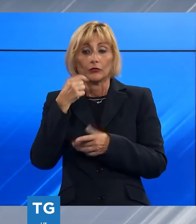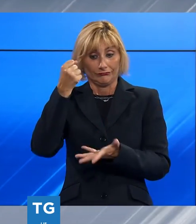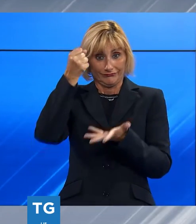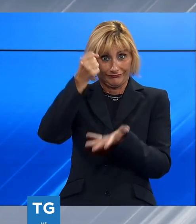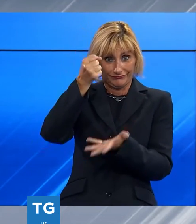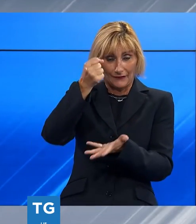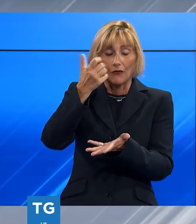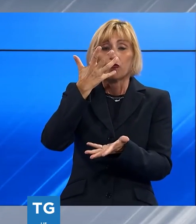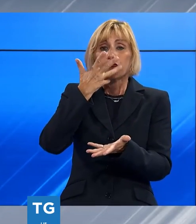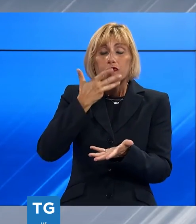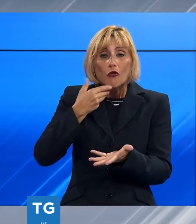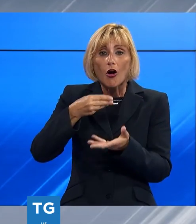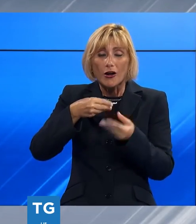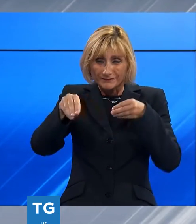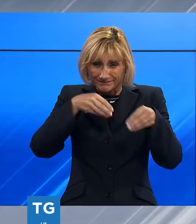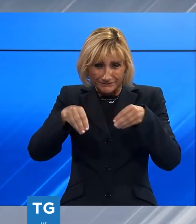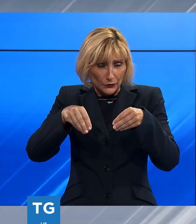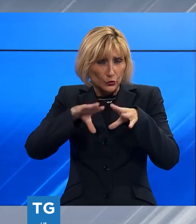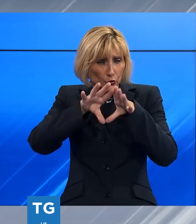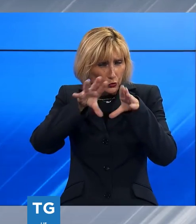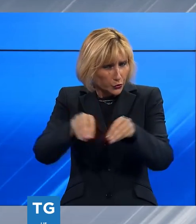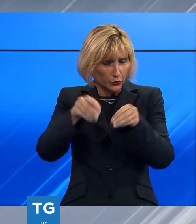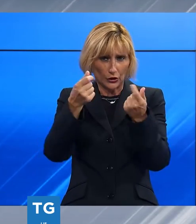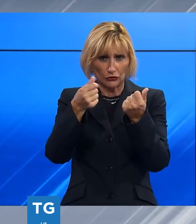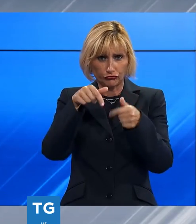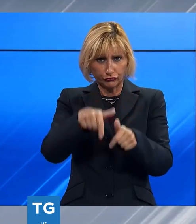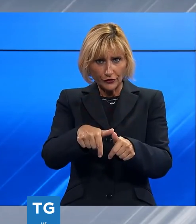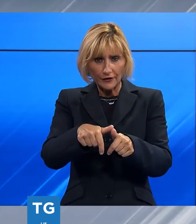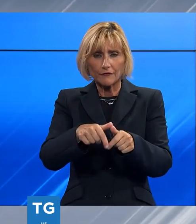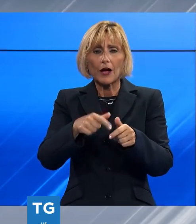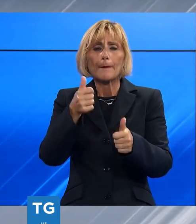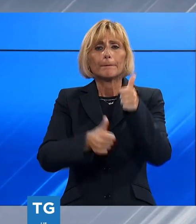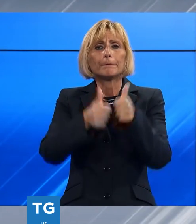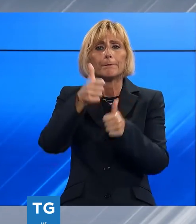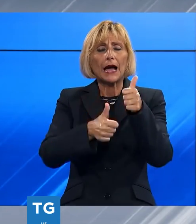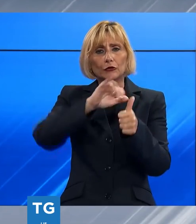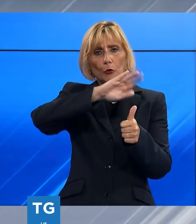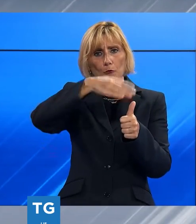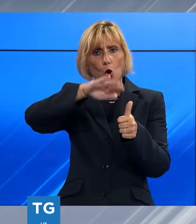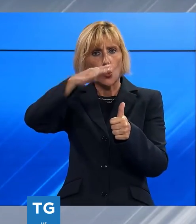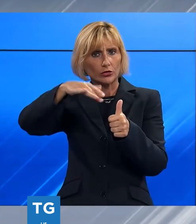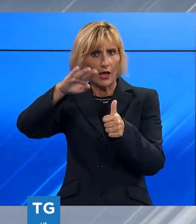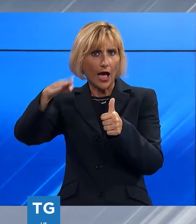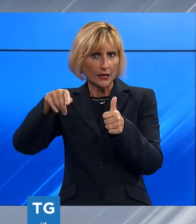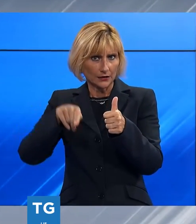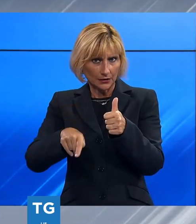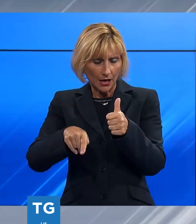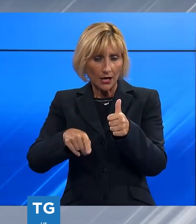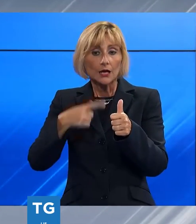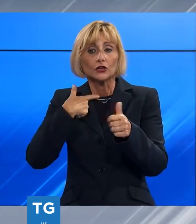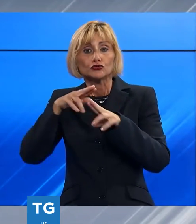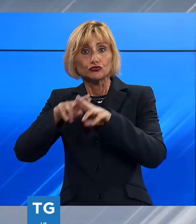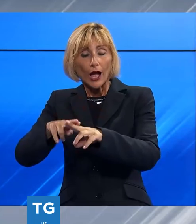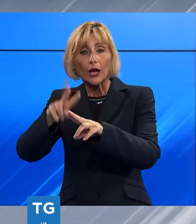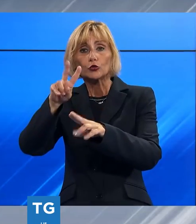previo via libera, del Dipartimento Affari Regionali del Ministero sul bando per la montagna, che già ha una dotazione di 2 milioni